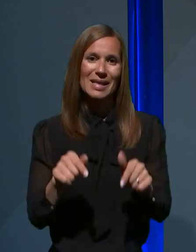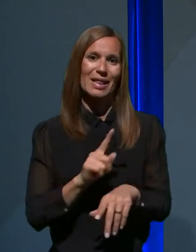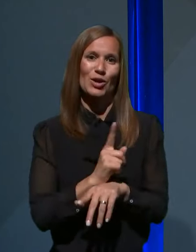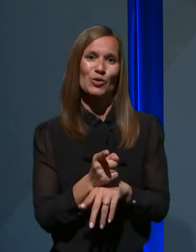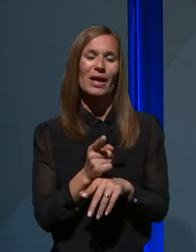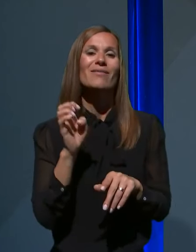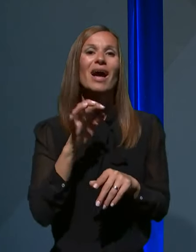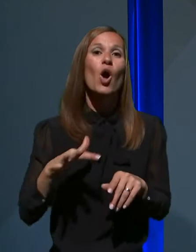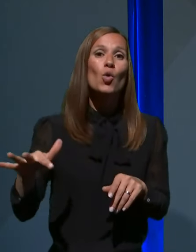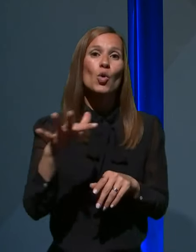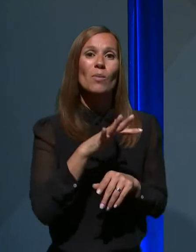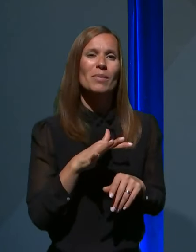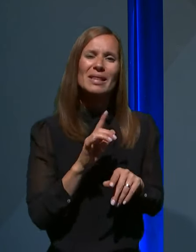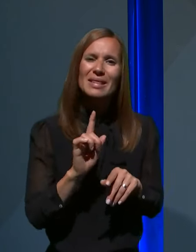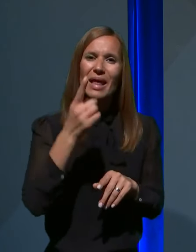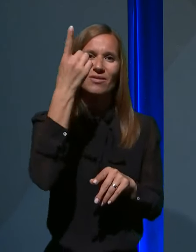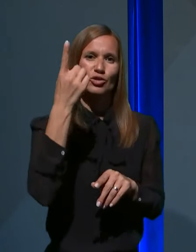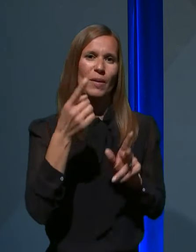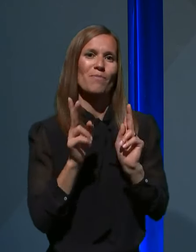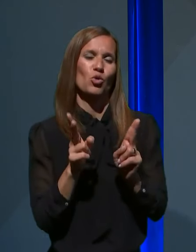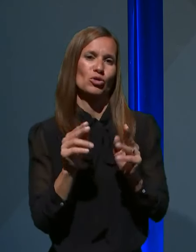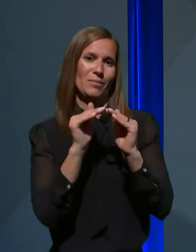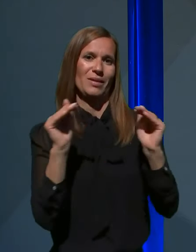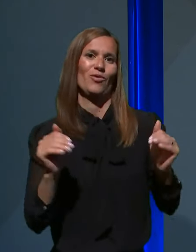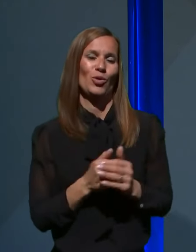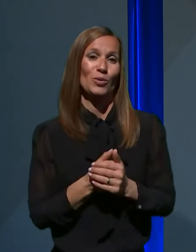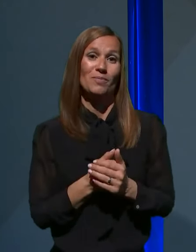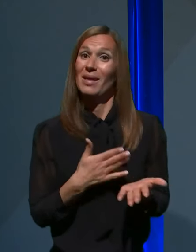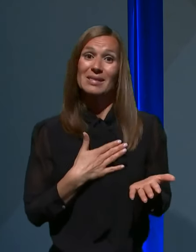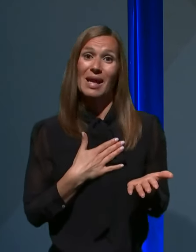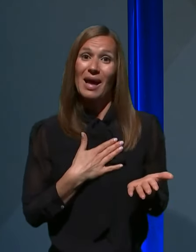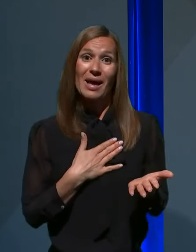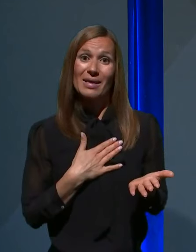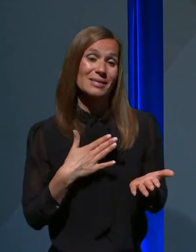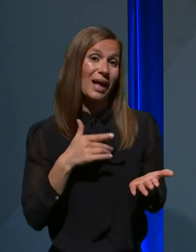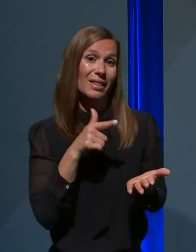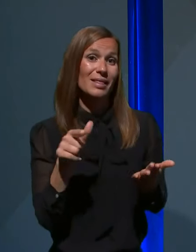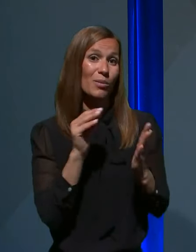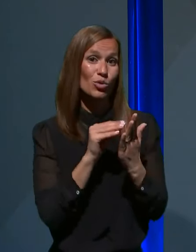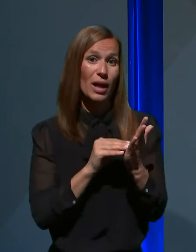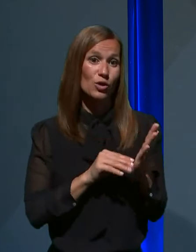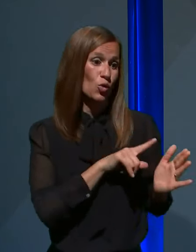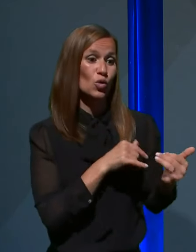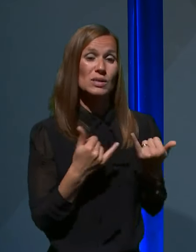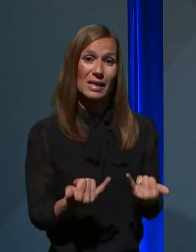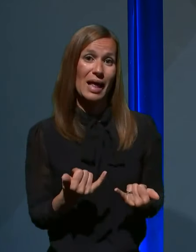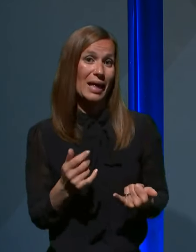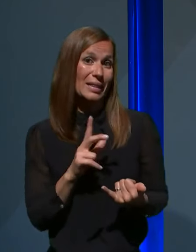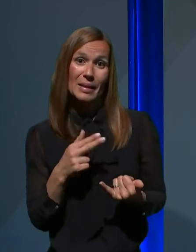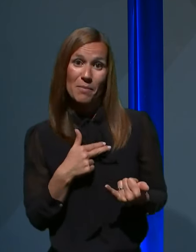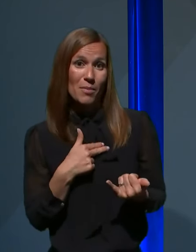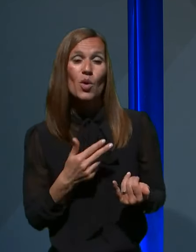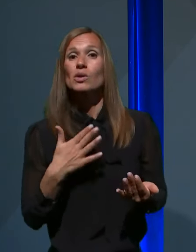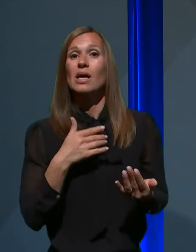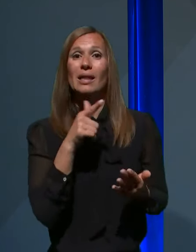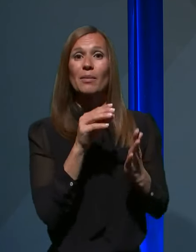na najvišjem možnem nivoju. Zakaj teh podatkov dosedaj nimamo? Zakaj teh